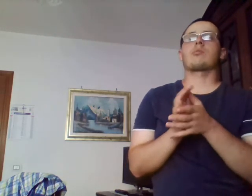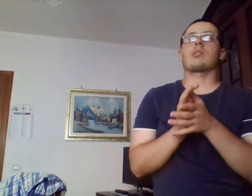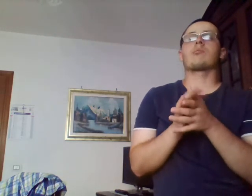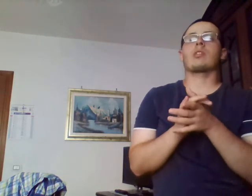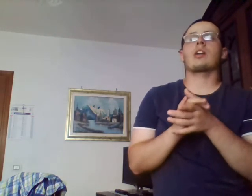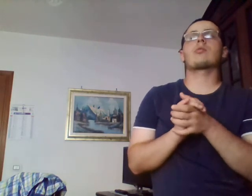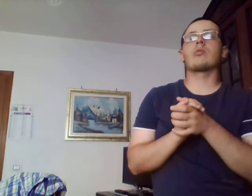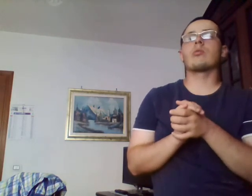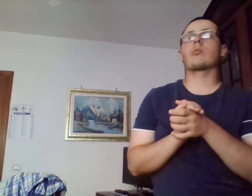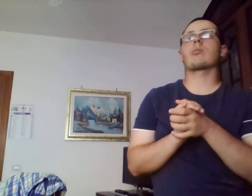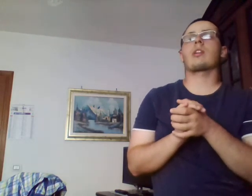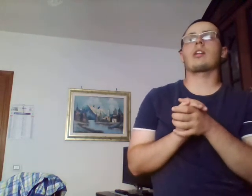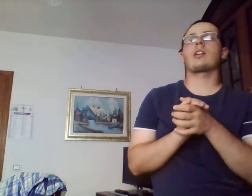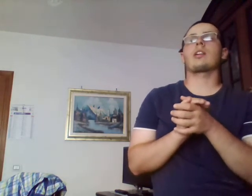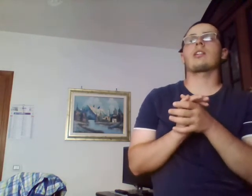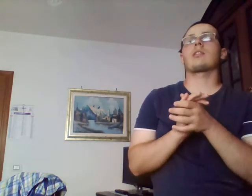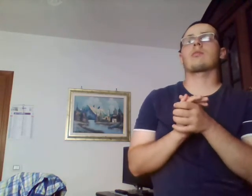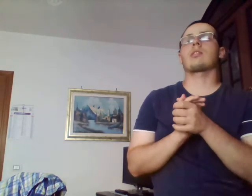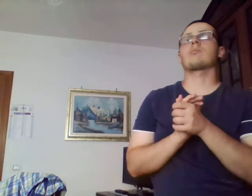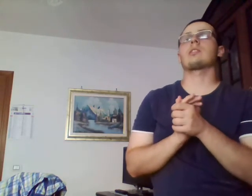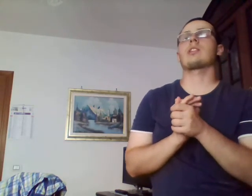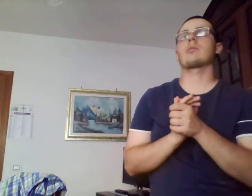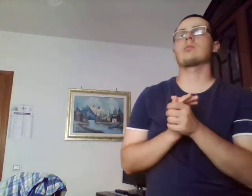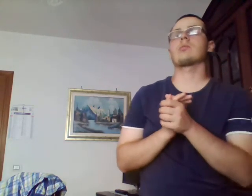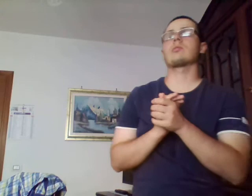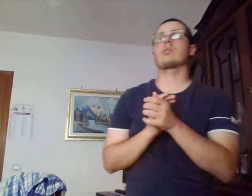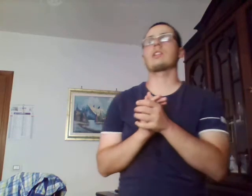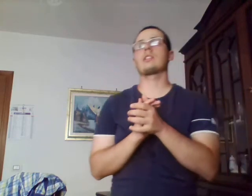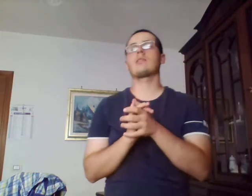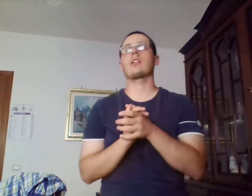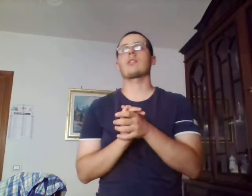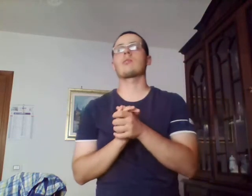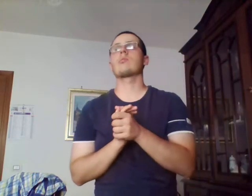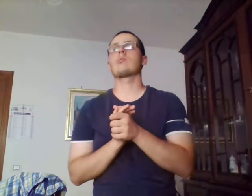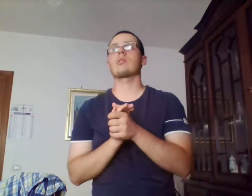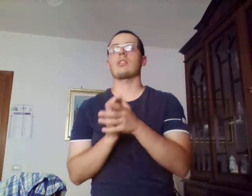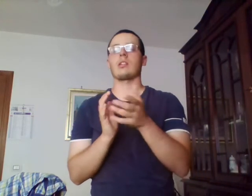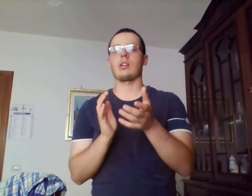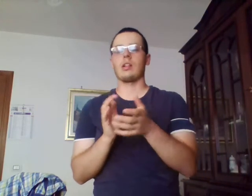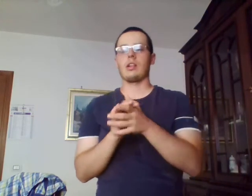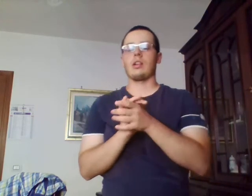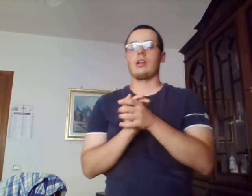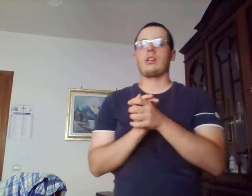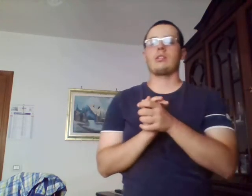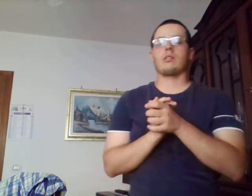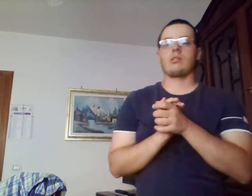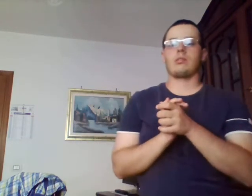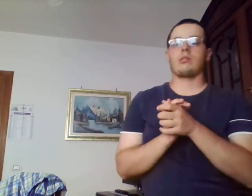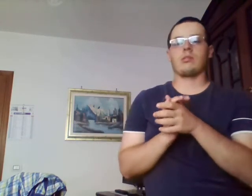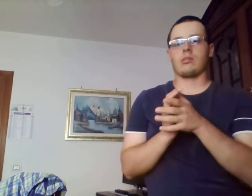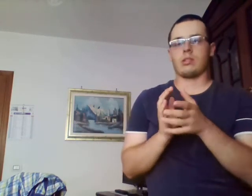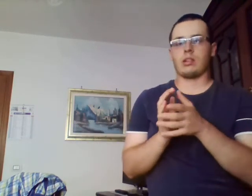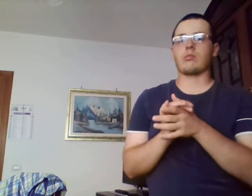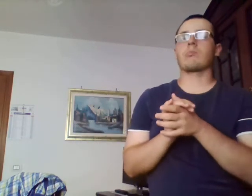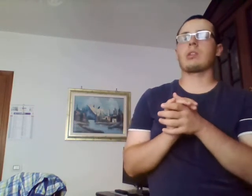una buona cosa, sempre tramite un'organizzazione, è una bella